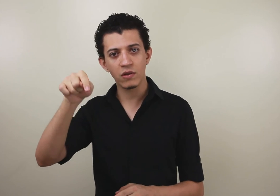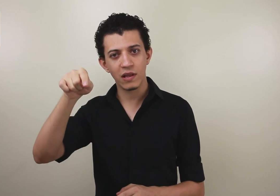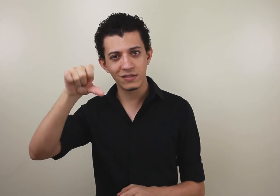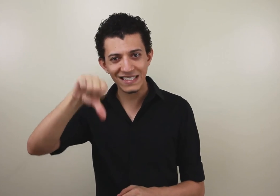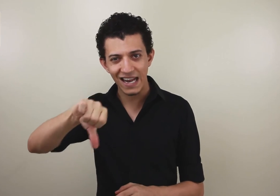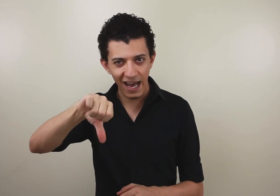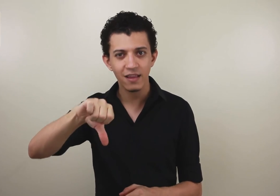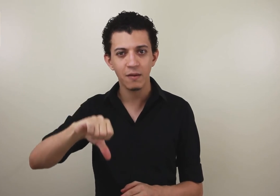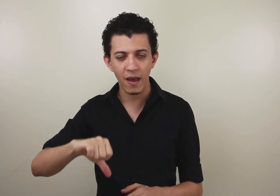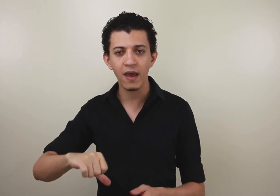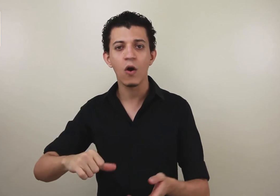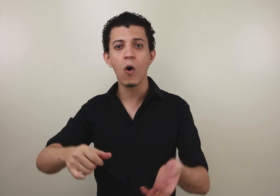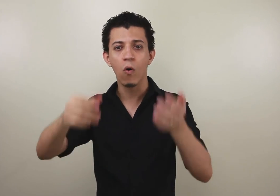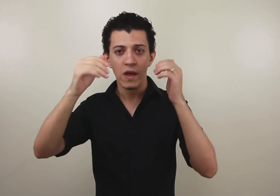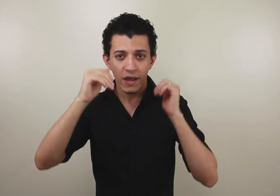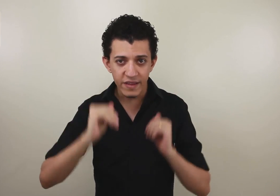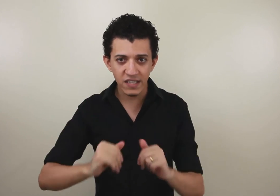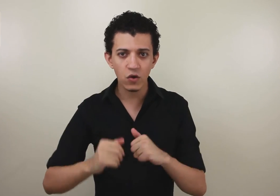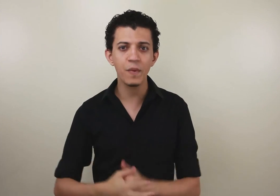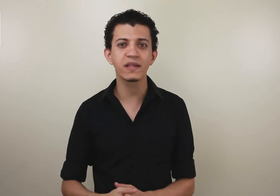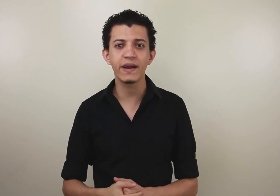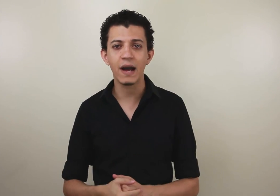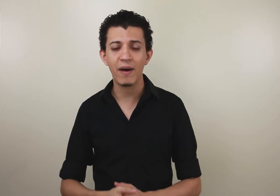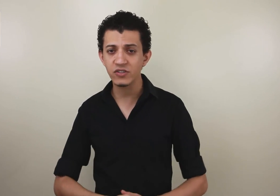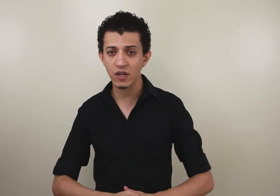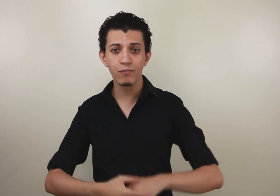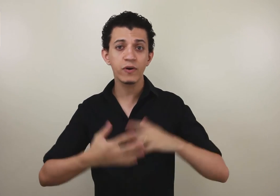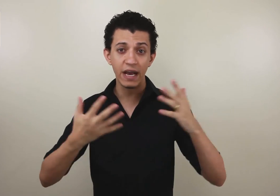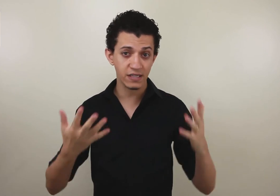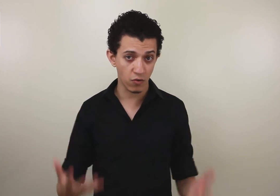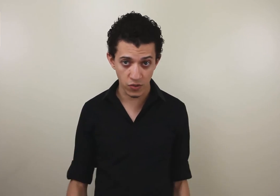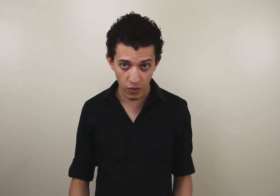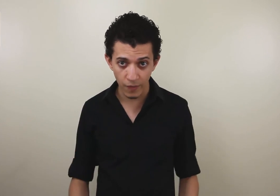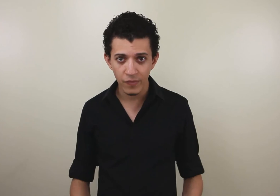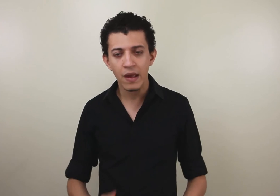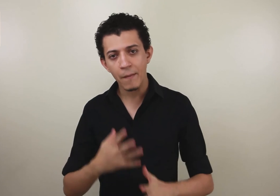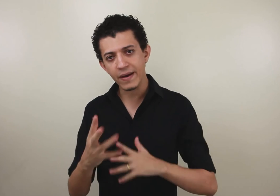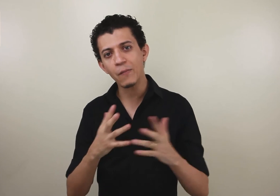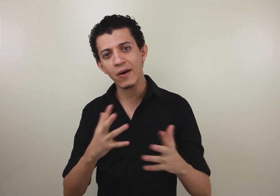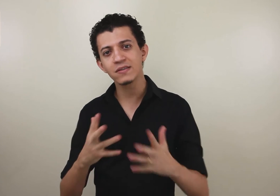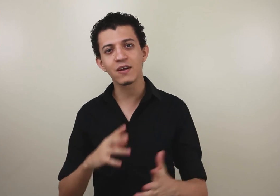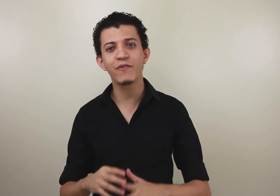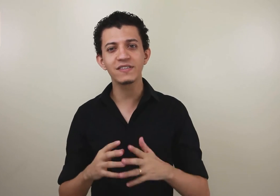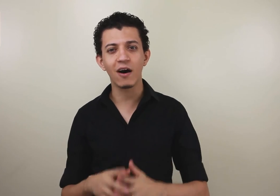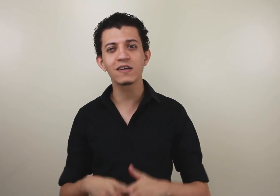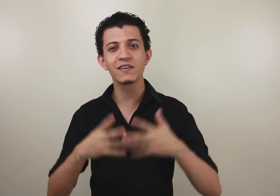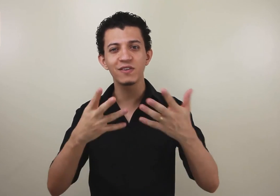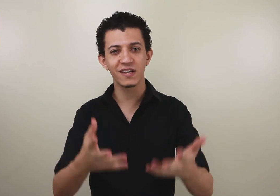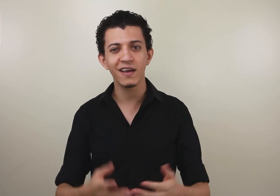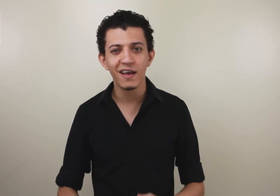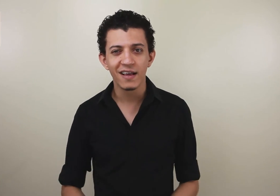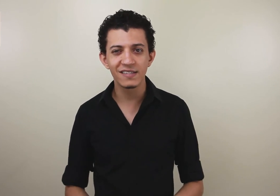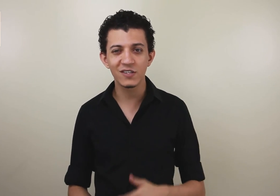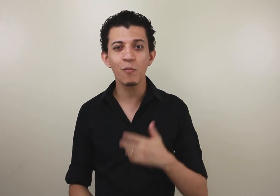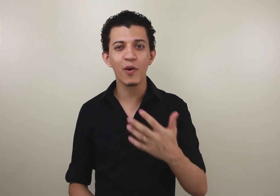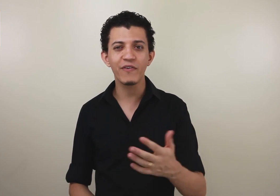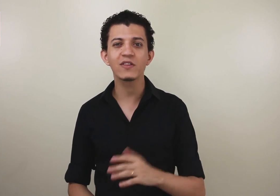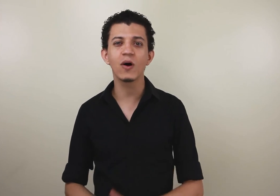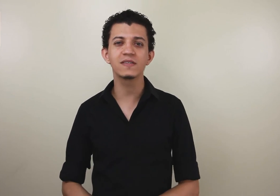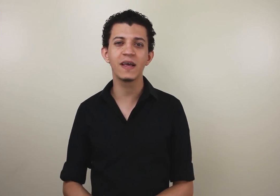dislike também. Ou deixe seu comentário aqui abaixo. Dizendo por que você não gostou. Para que eu possa, então, fazer aulas que você. Que sejam proveitosas